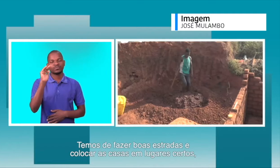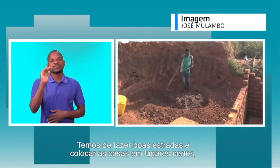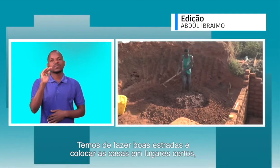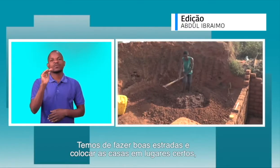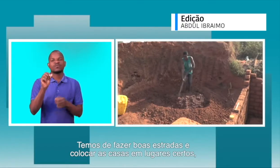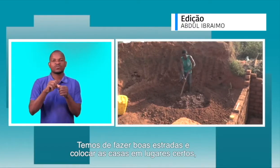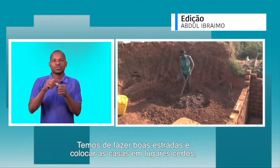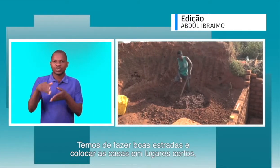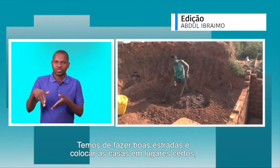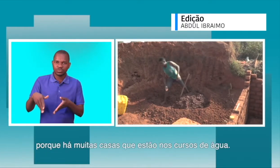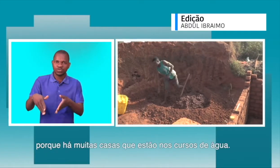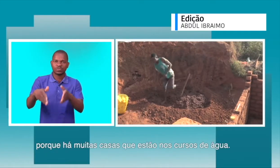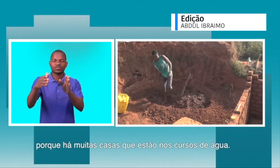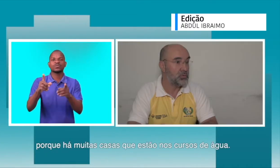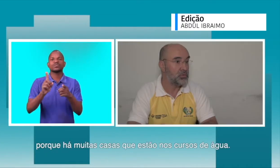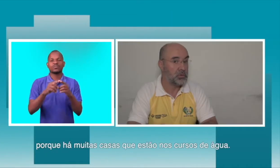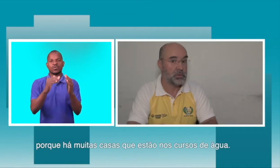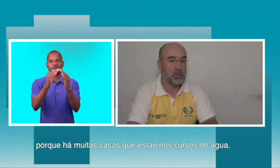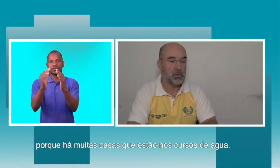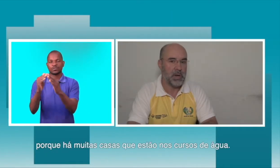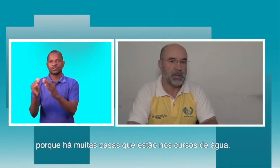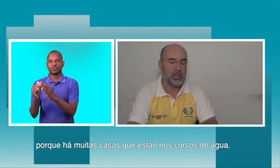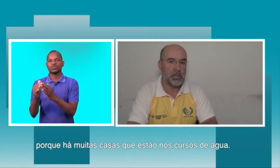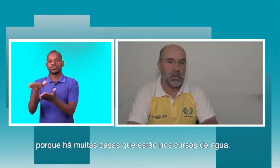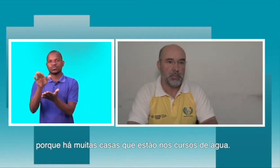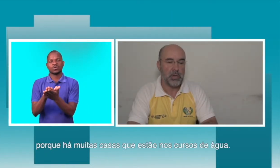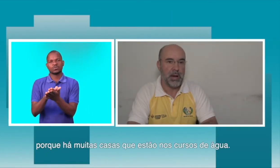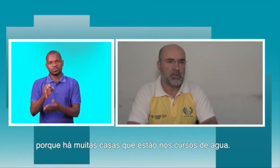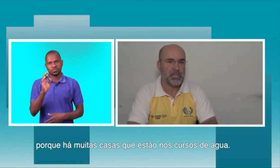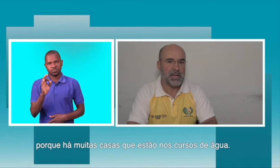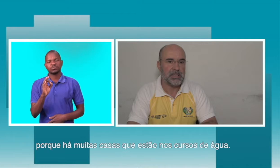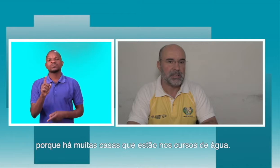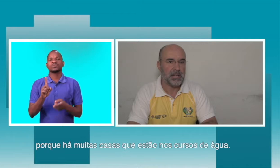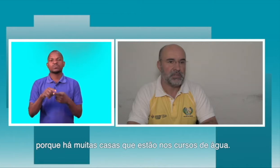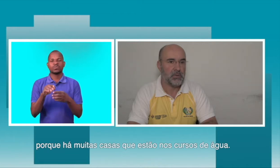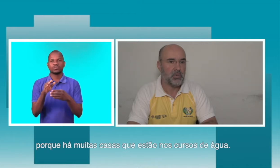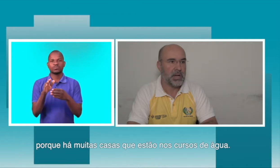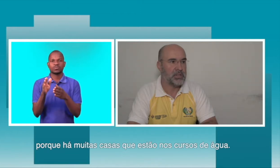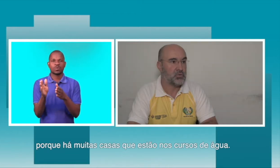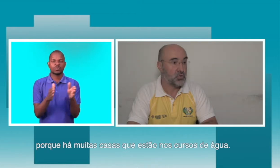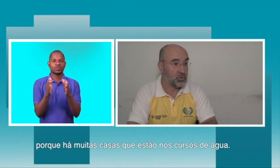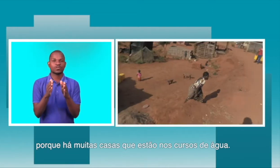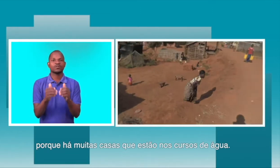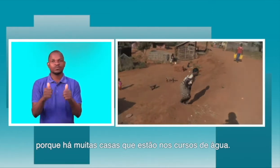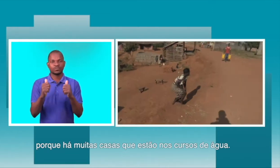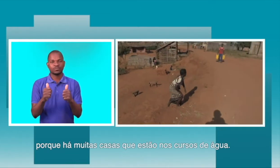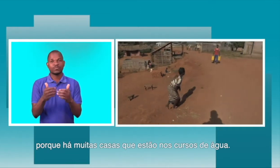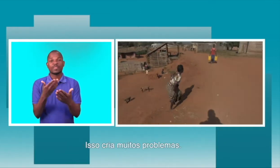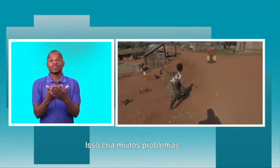certas e em bons locais. Porque há muitas casas que às vezes estão colocadas nos cursos de água e isso